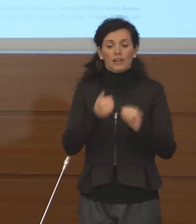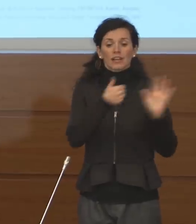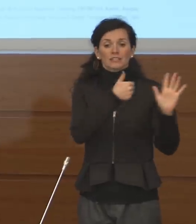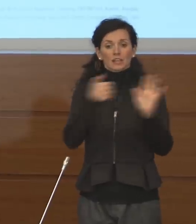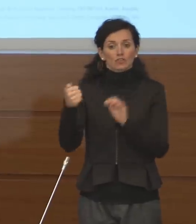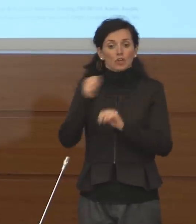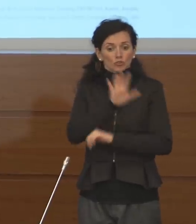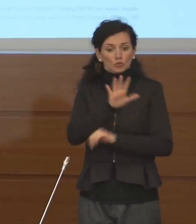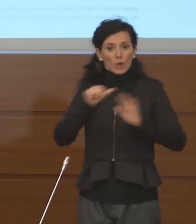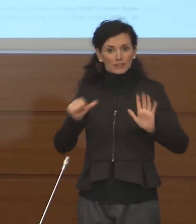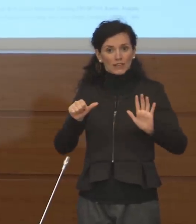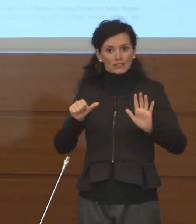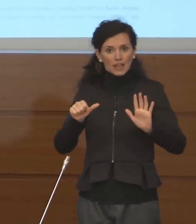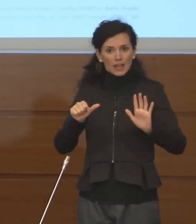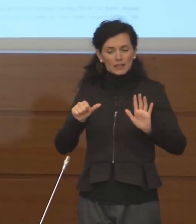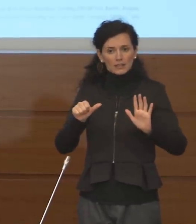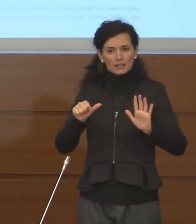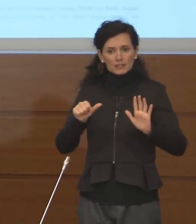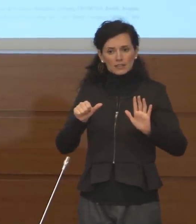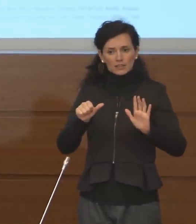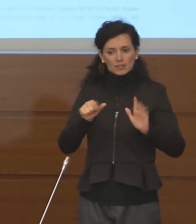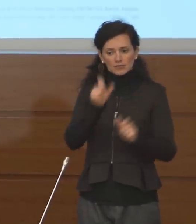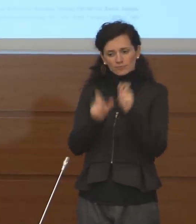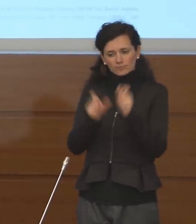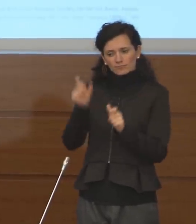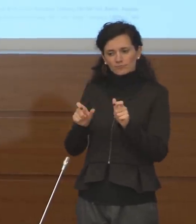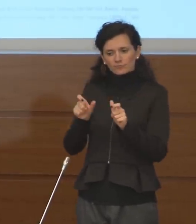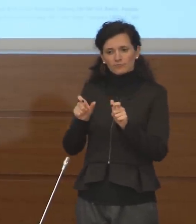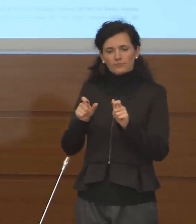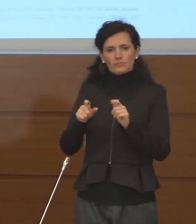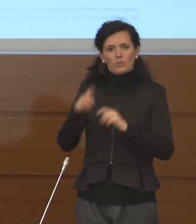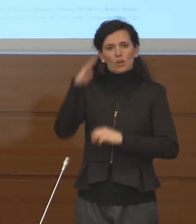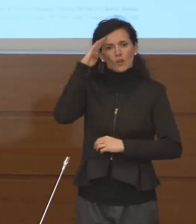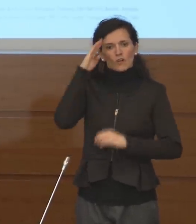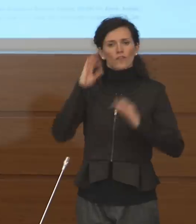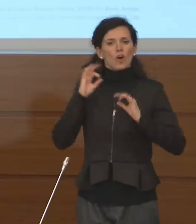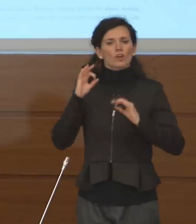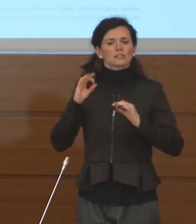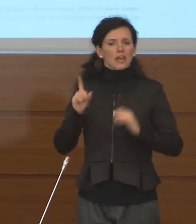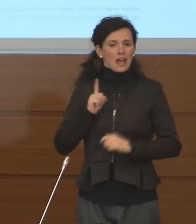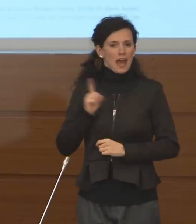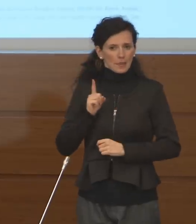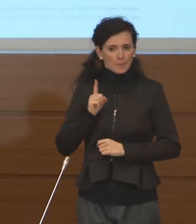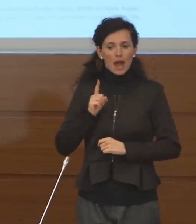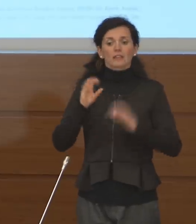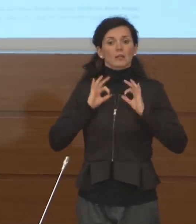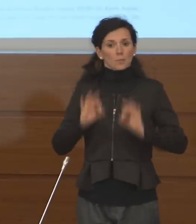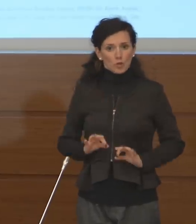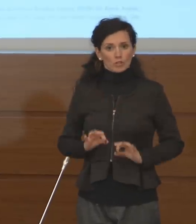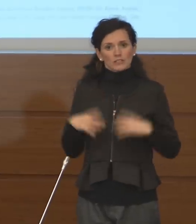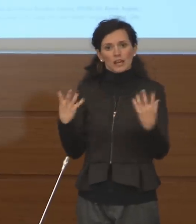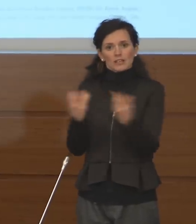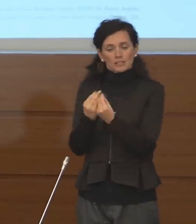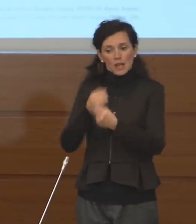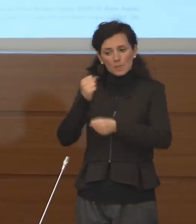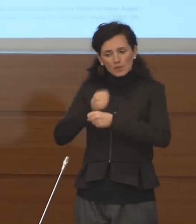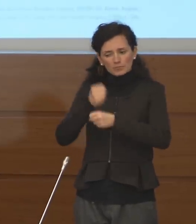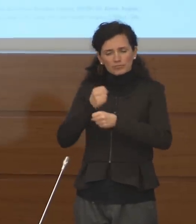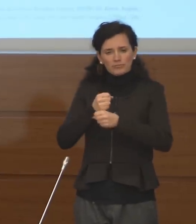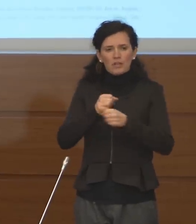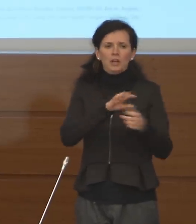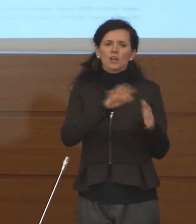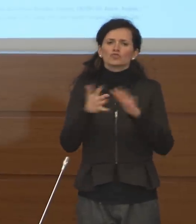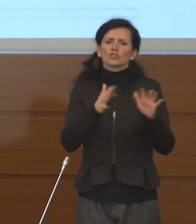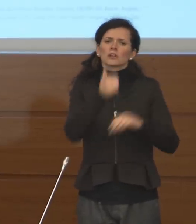656 sono i funzionari e il personale delle Forze Armate e delle Forze di Polizia e circa 1